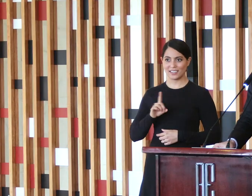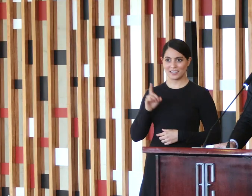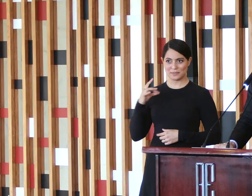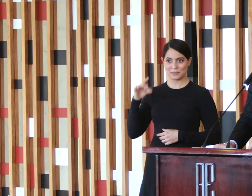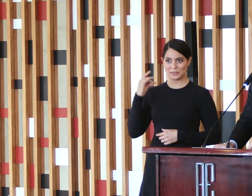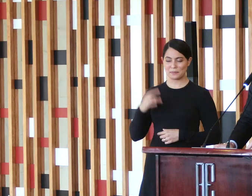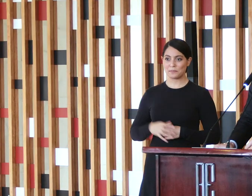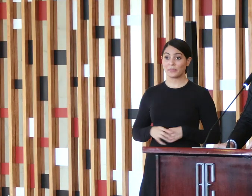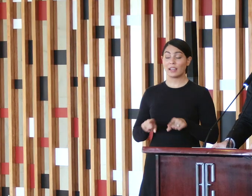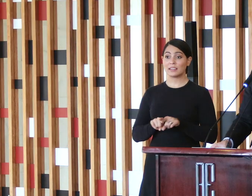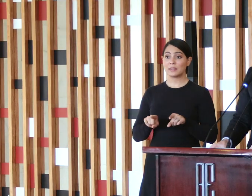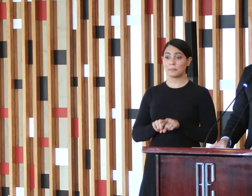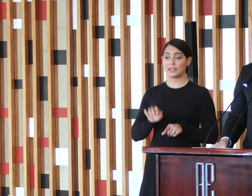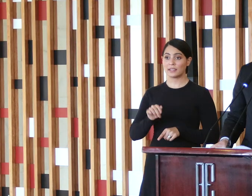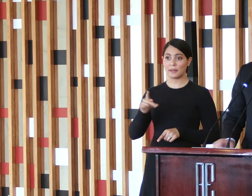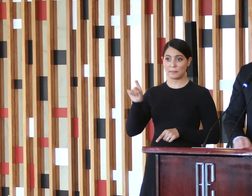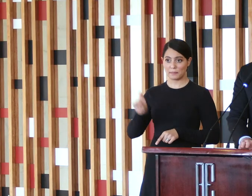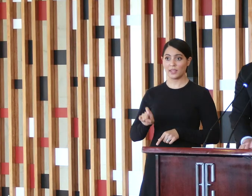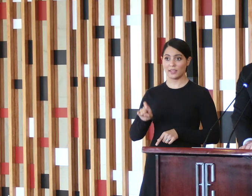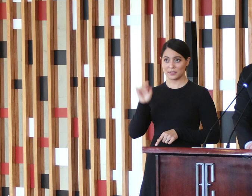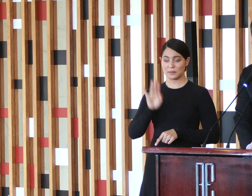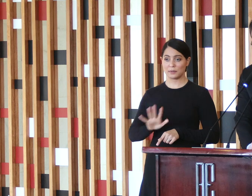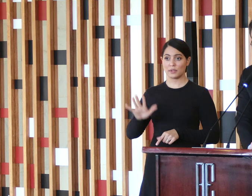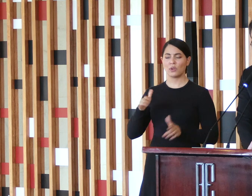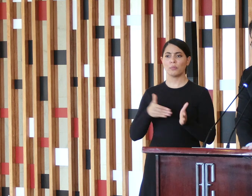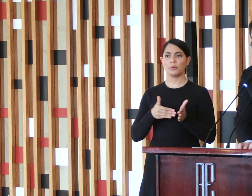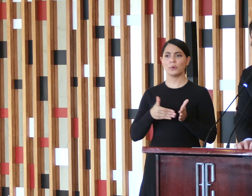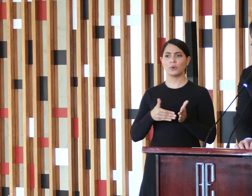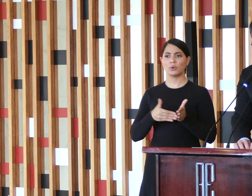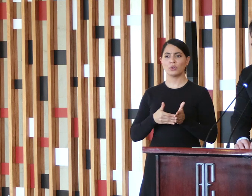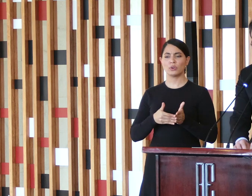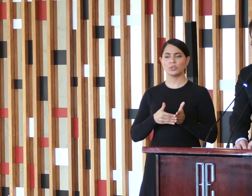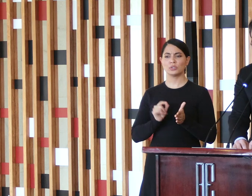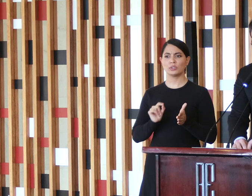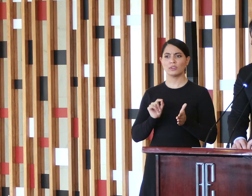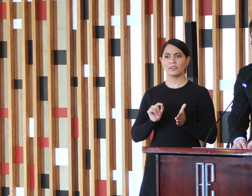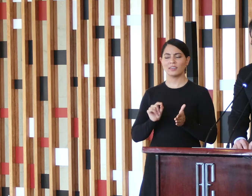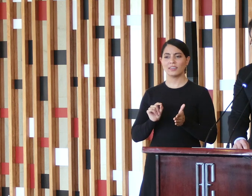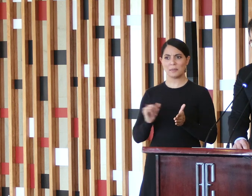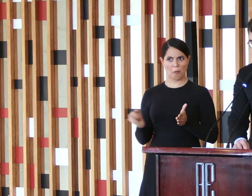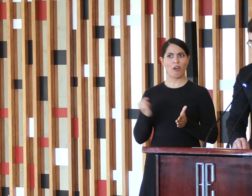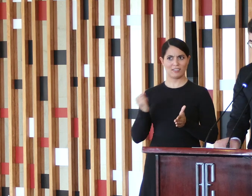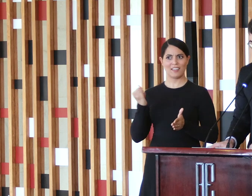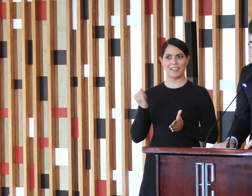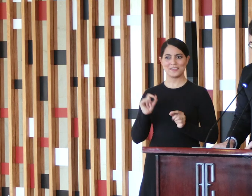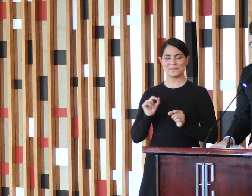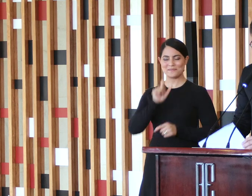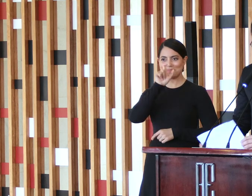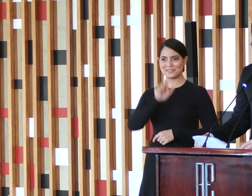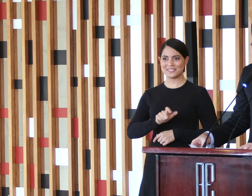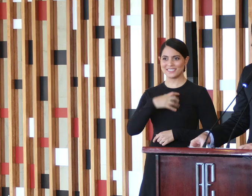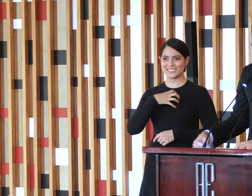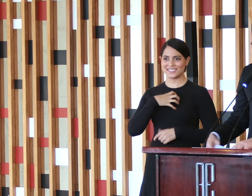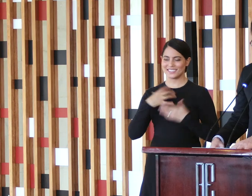O presidente da Apex Brasil, ministro Augusto Pestana. E, por último, mas não menos importante, registrar aqui a minha alegria